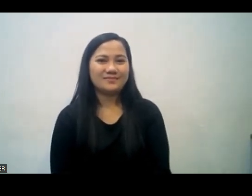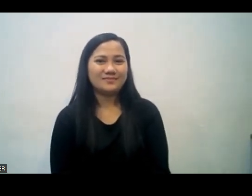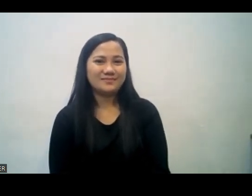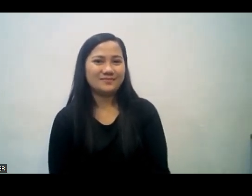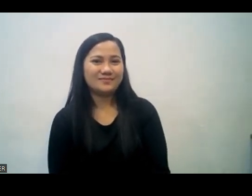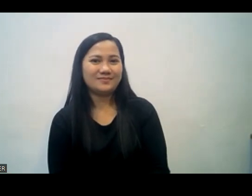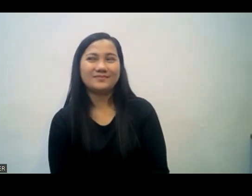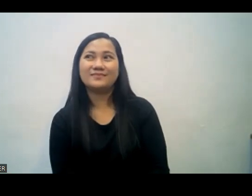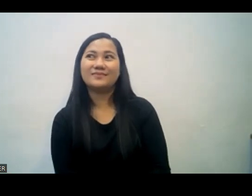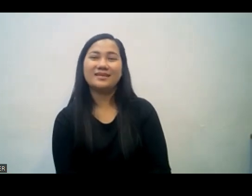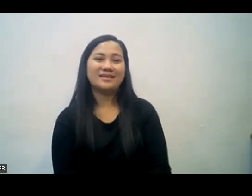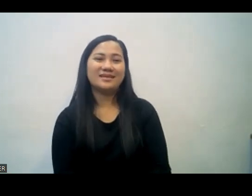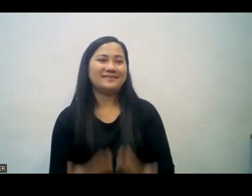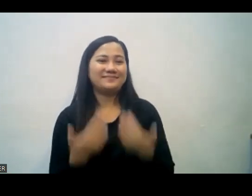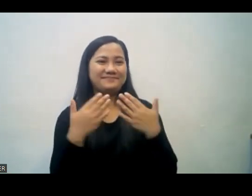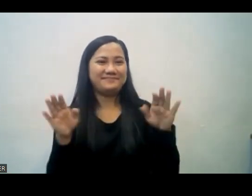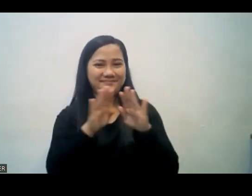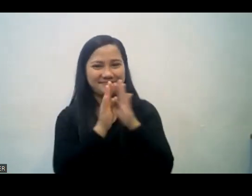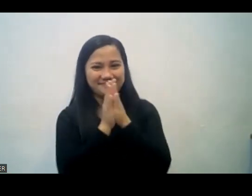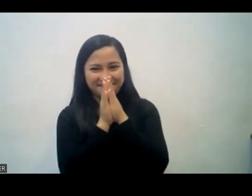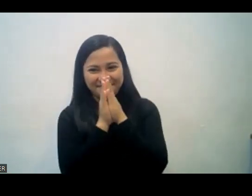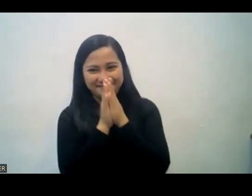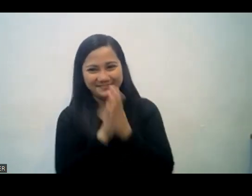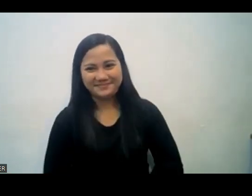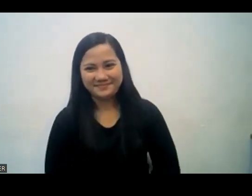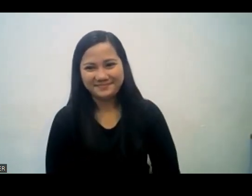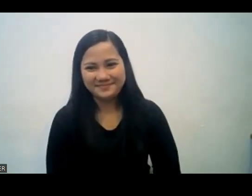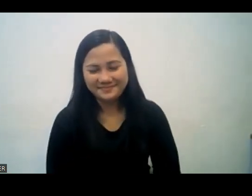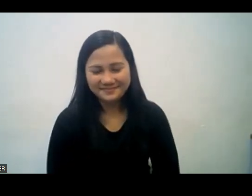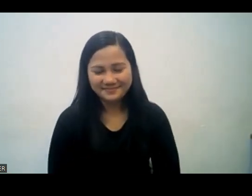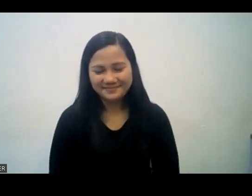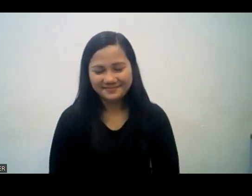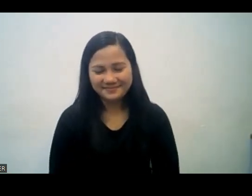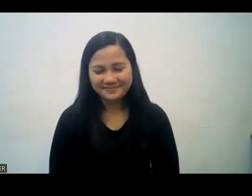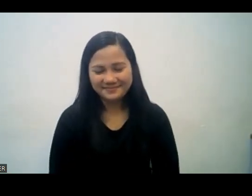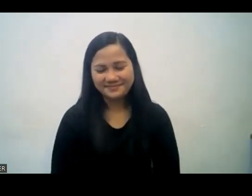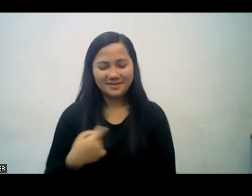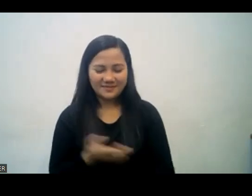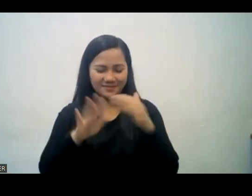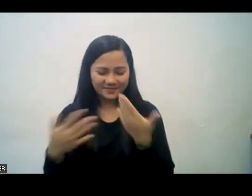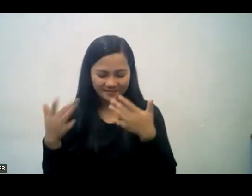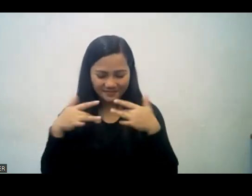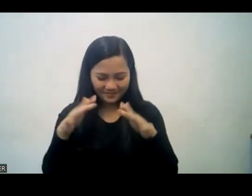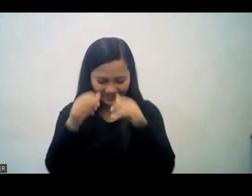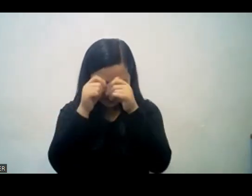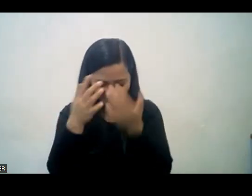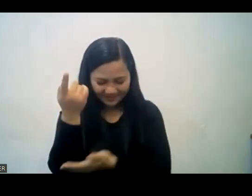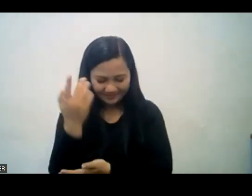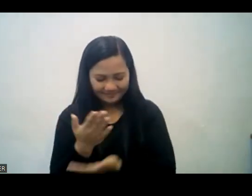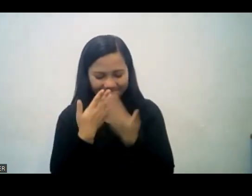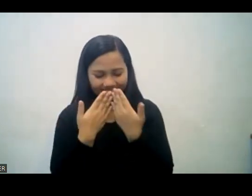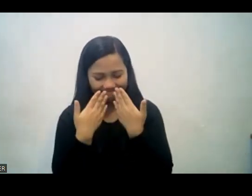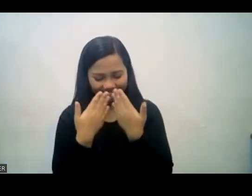sa harapan po ng Diyos let's pray together tayong lahat po yung manalangin our heavenly and merciful Father God thank you for